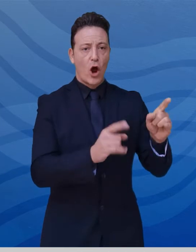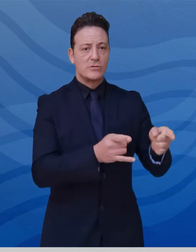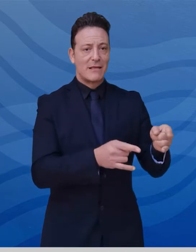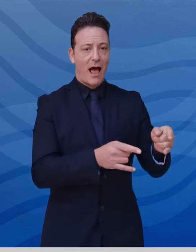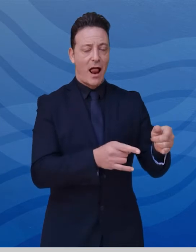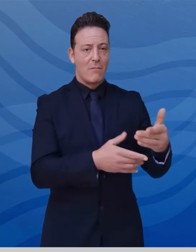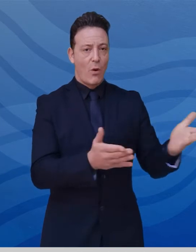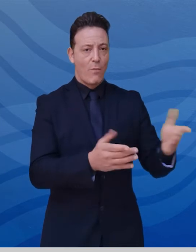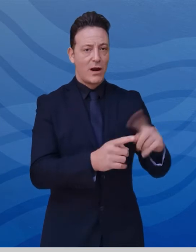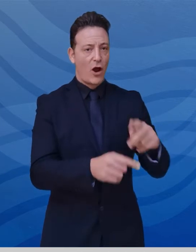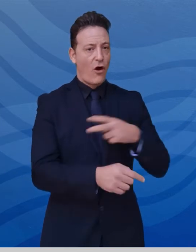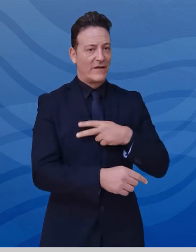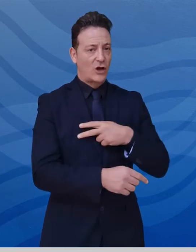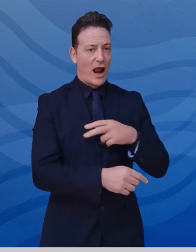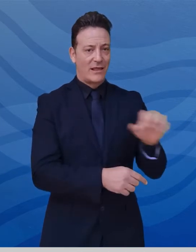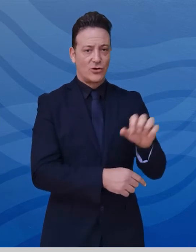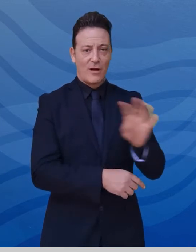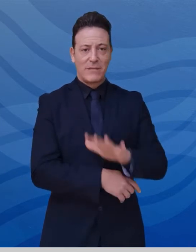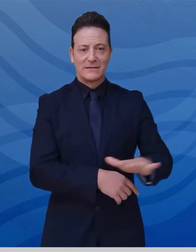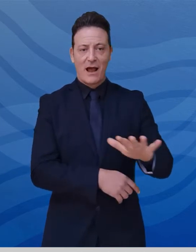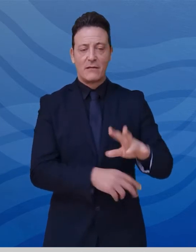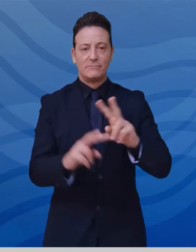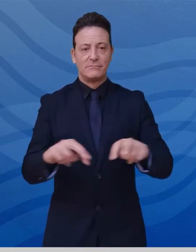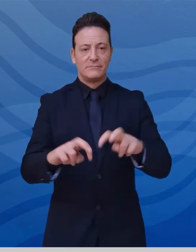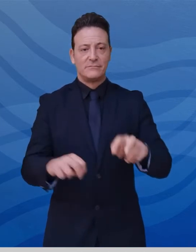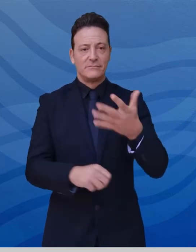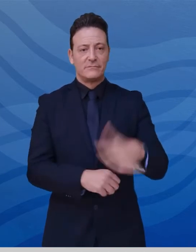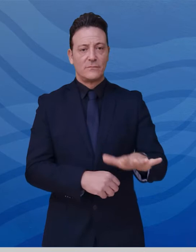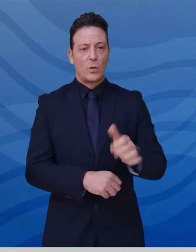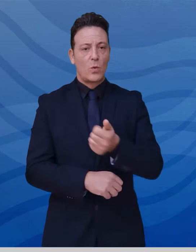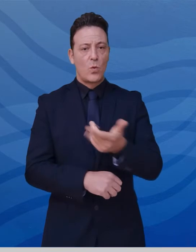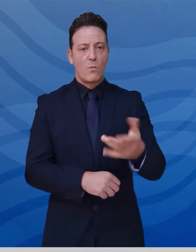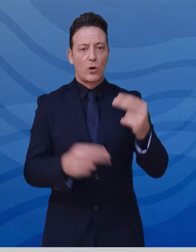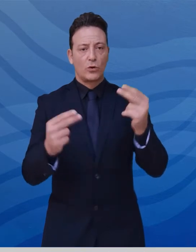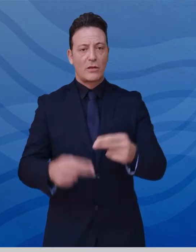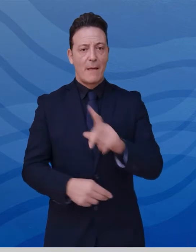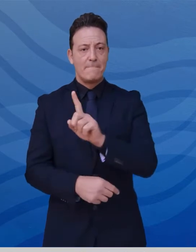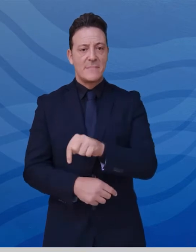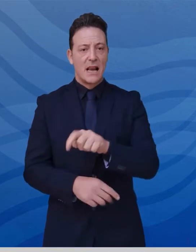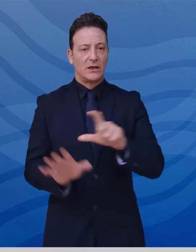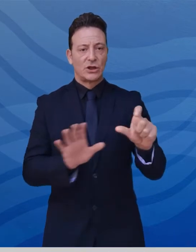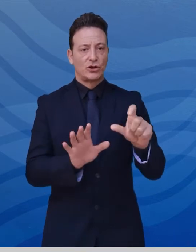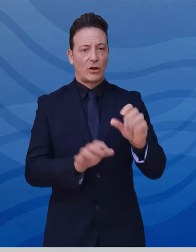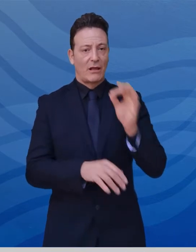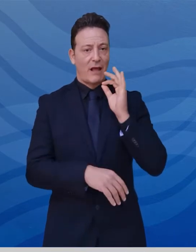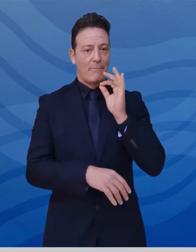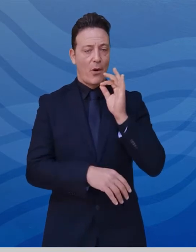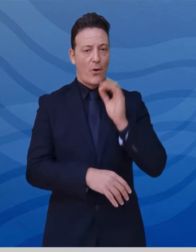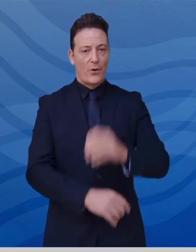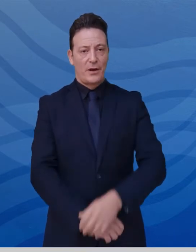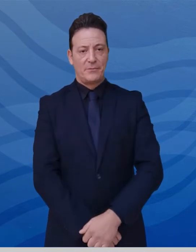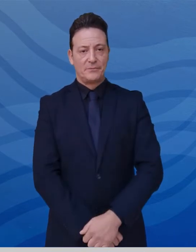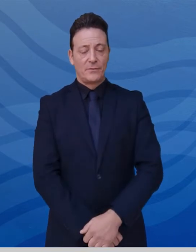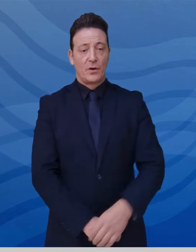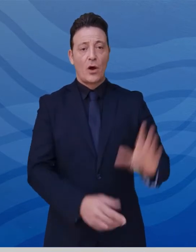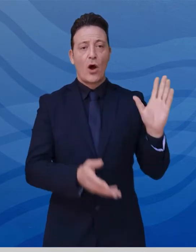pubbliche convenzionate della Regione Basilicata è stato processato un numero totale di 1.700 tamponi molecolari